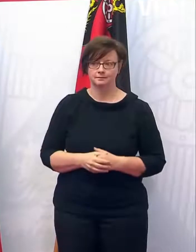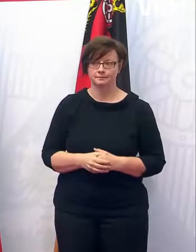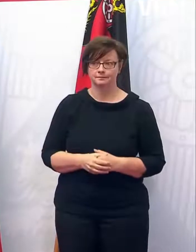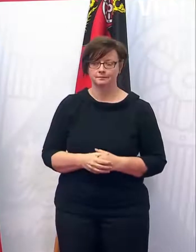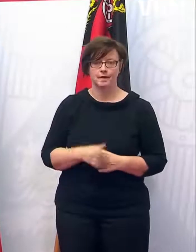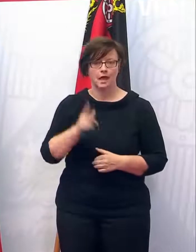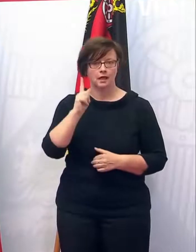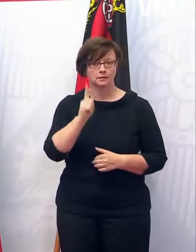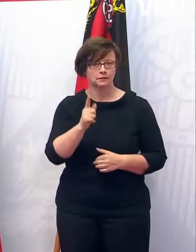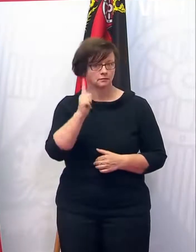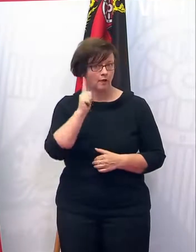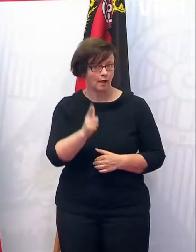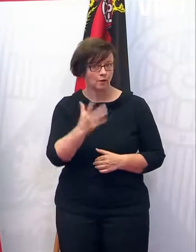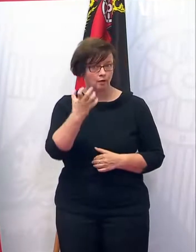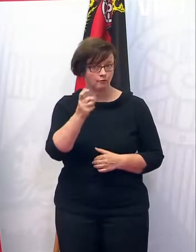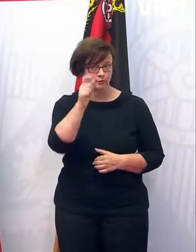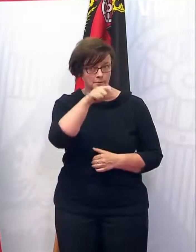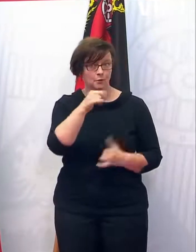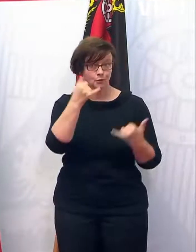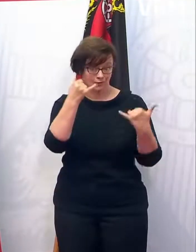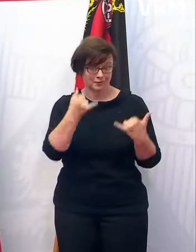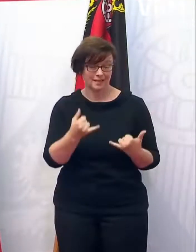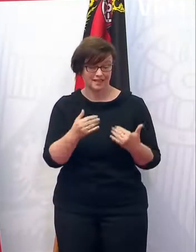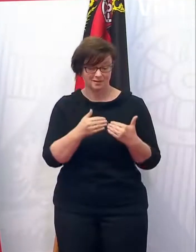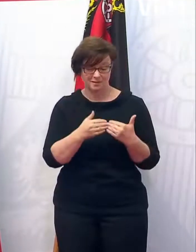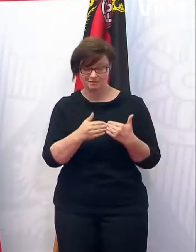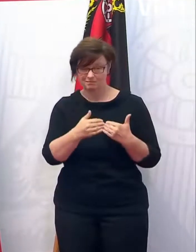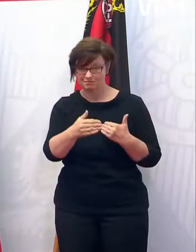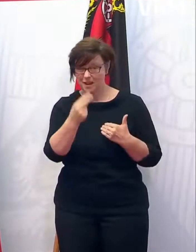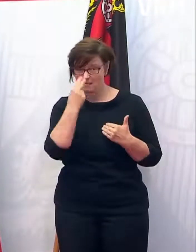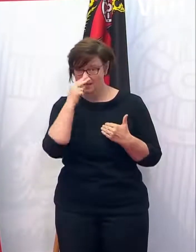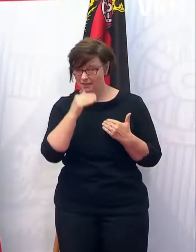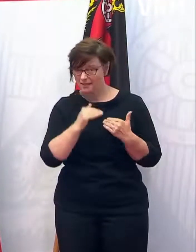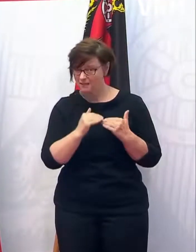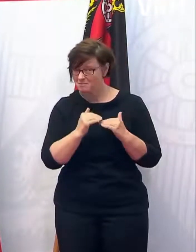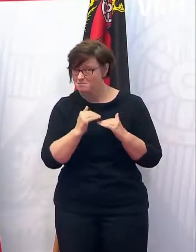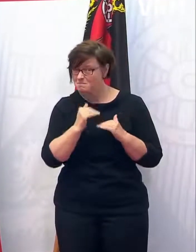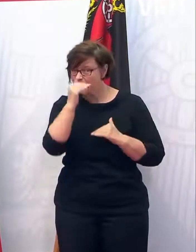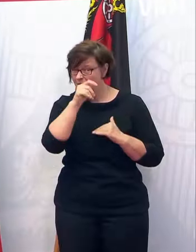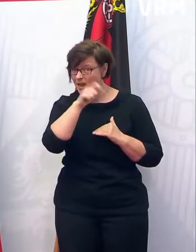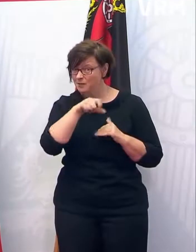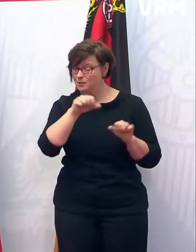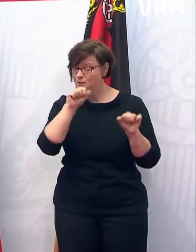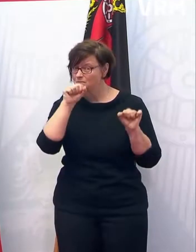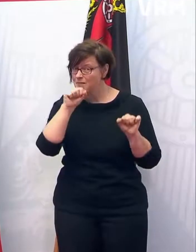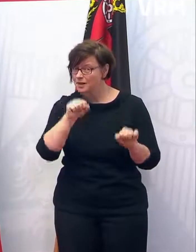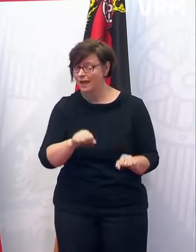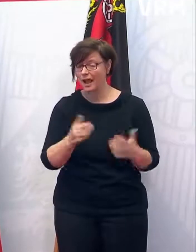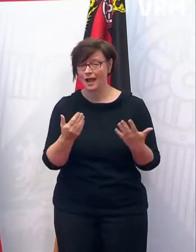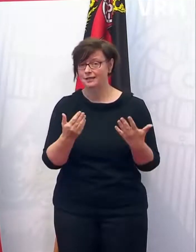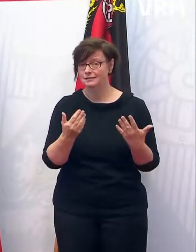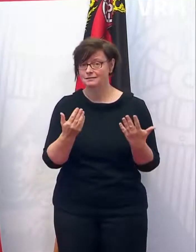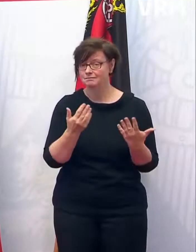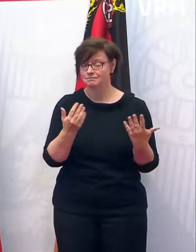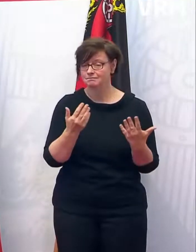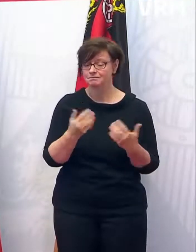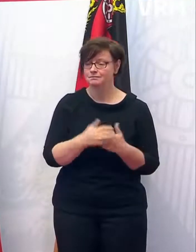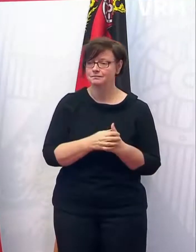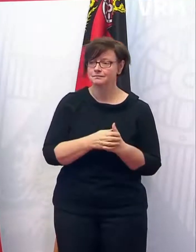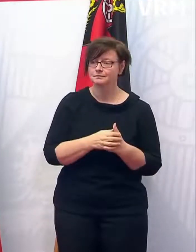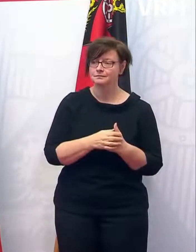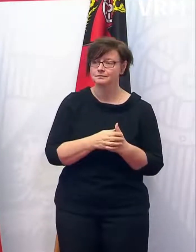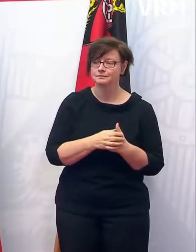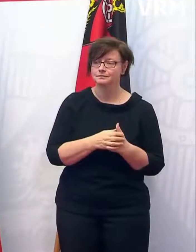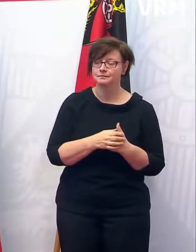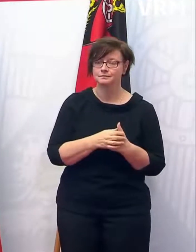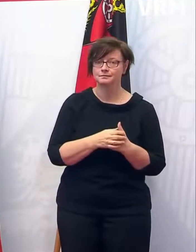250 Personen sagen Sie jetzt. Gibt es denn irgendeine Perspektive oder eine Idee, wann das noch mehr werden könnte? Und was macht